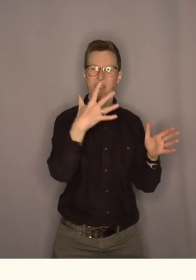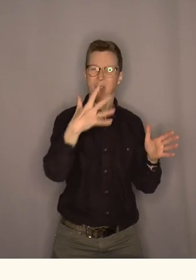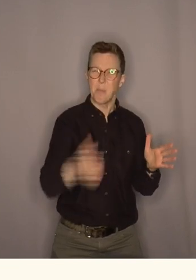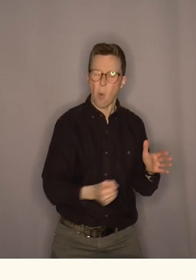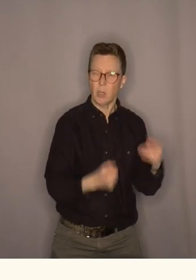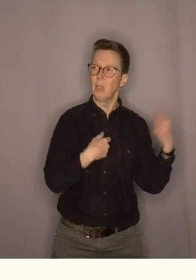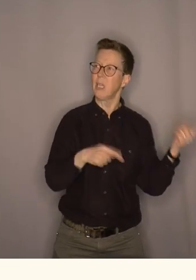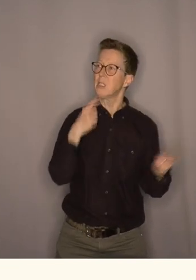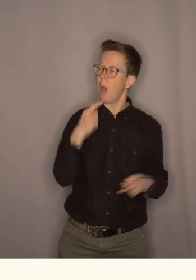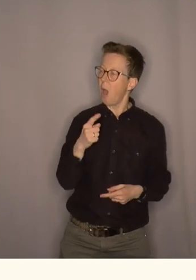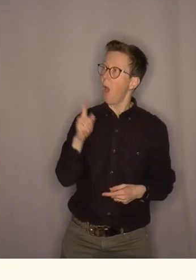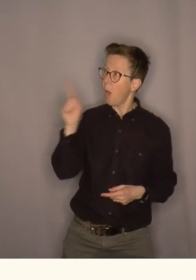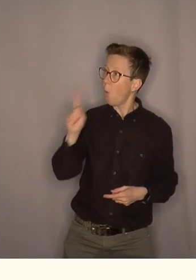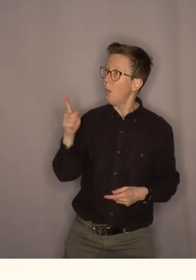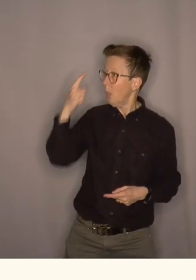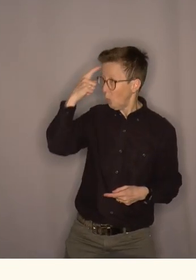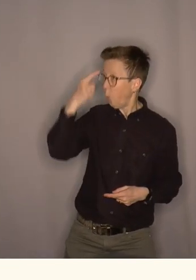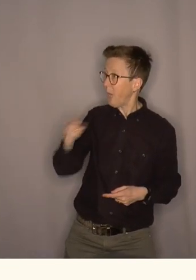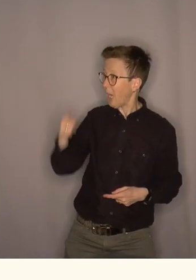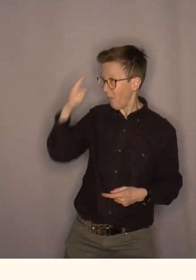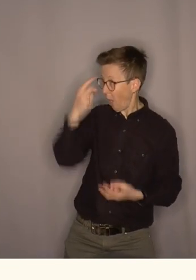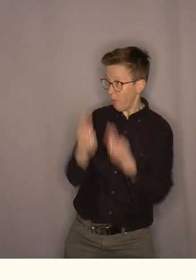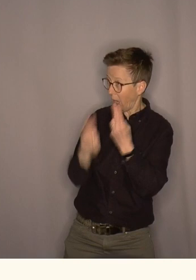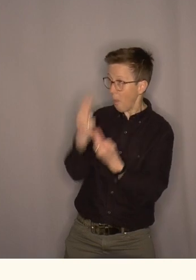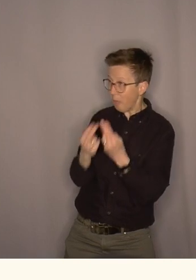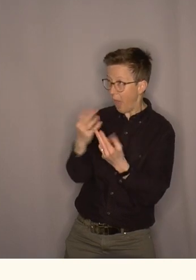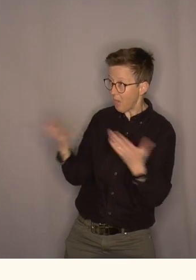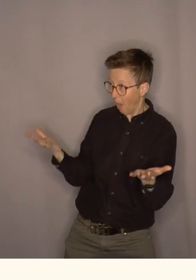Som de sa tror dere ikke at de kan regne?